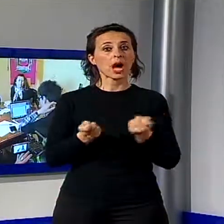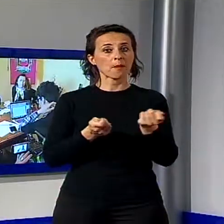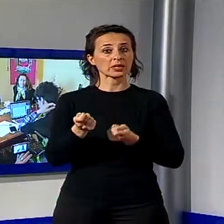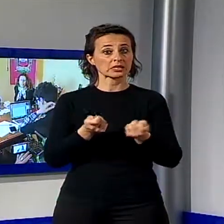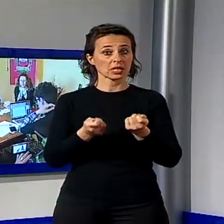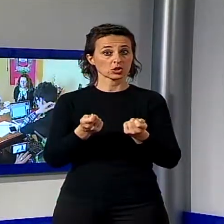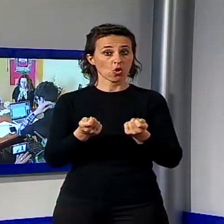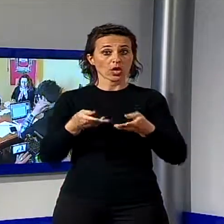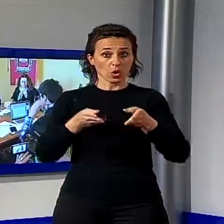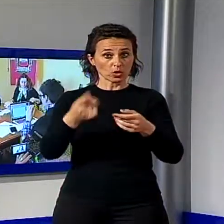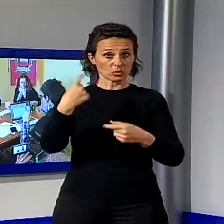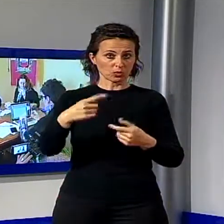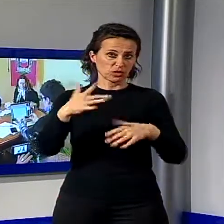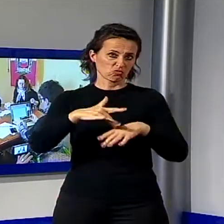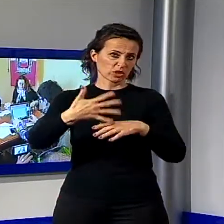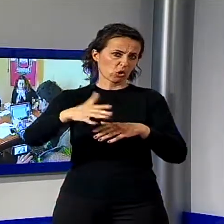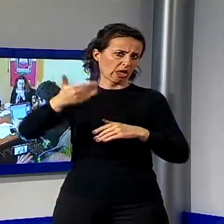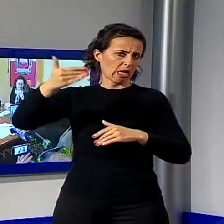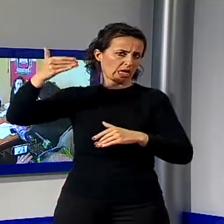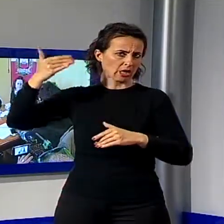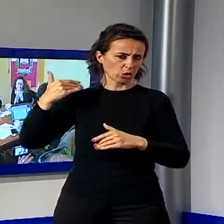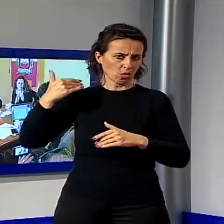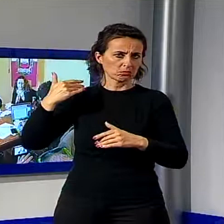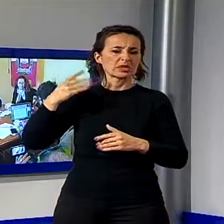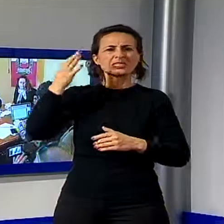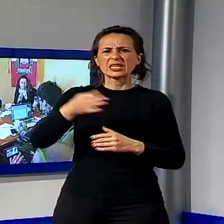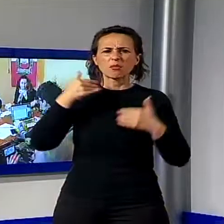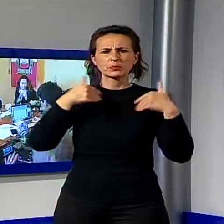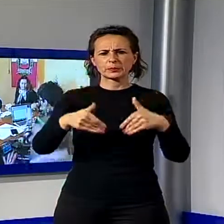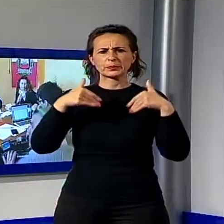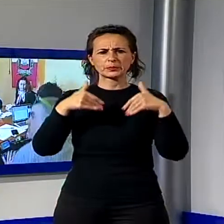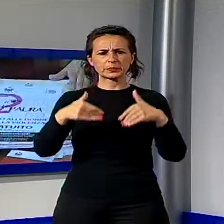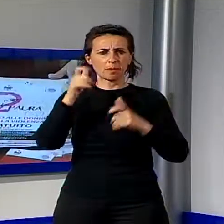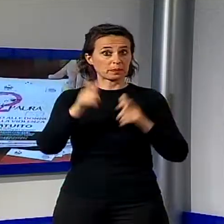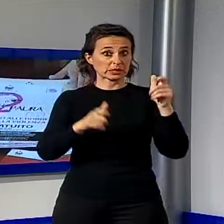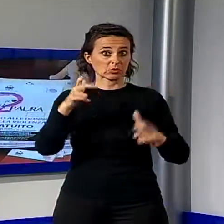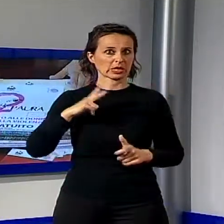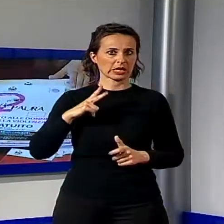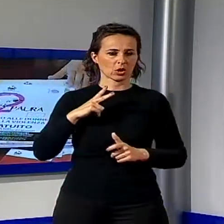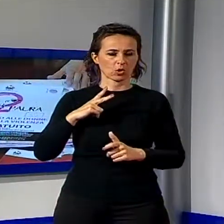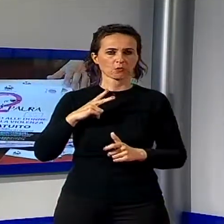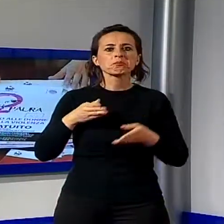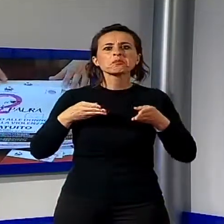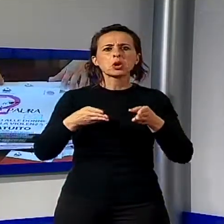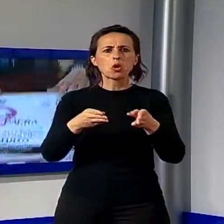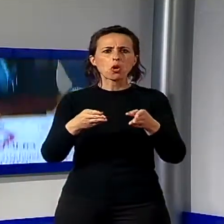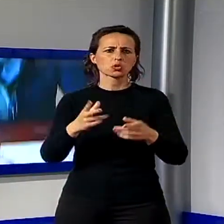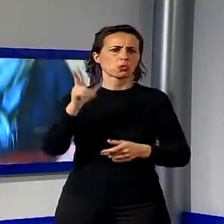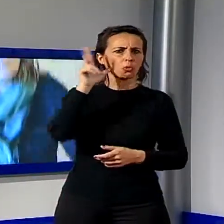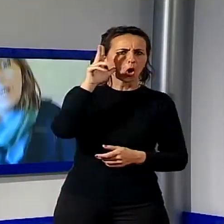anni e che in ogni edizione ha fatto registrare una grande partecipazione. Il corso, aperto a donne e uomini di ogni età, anche non residenti a